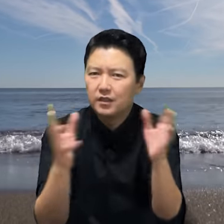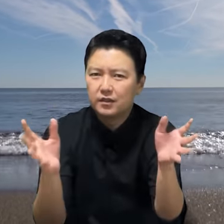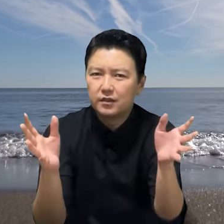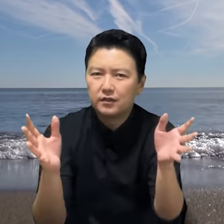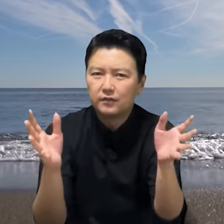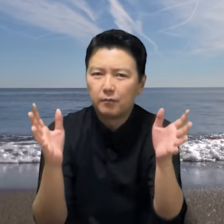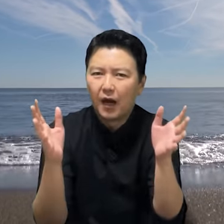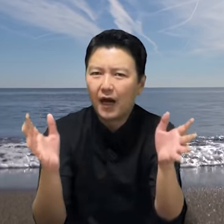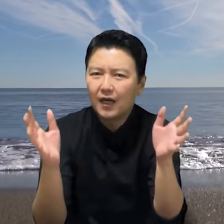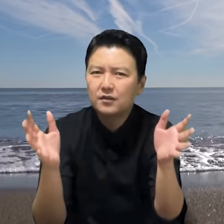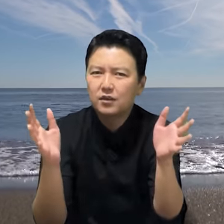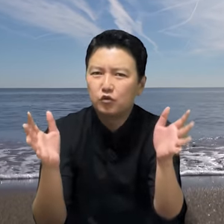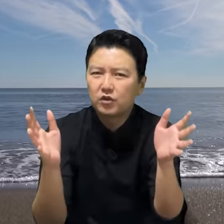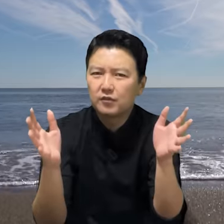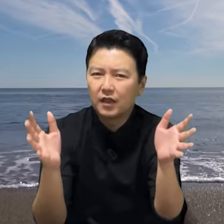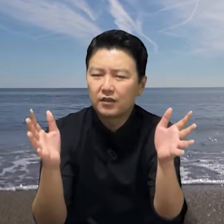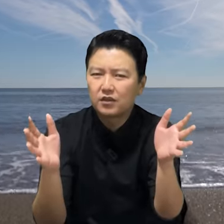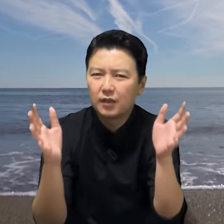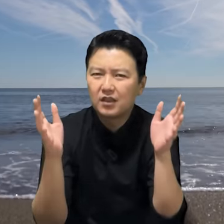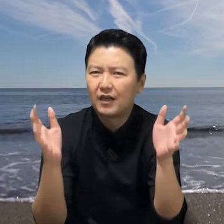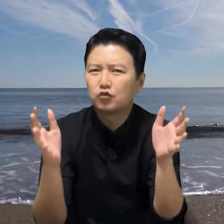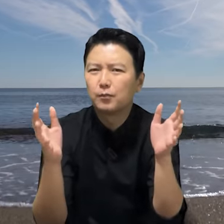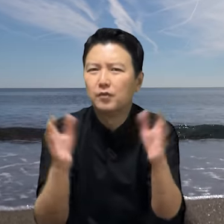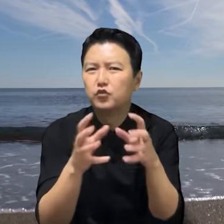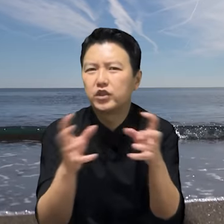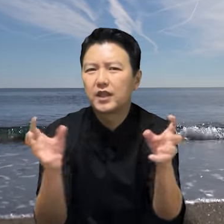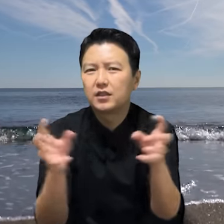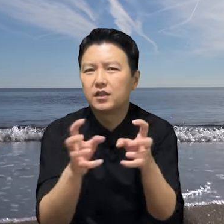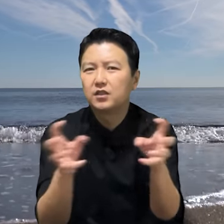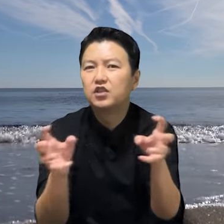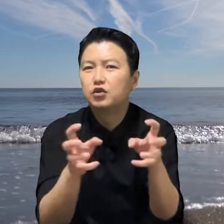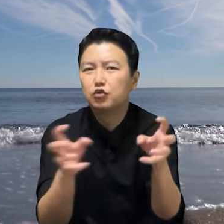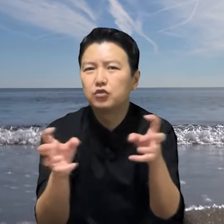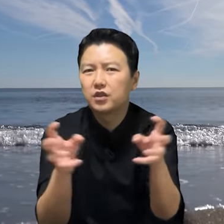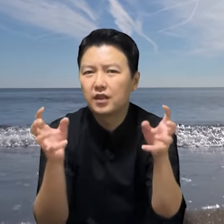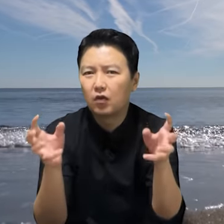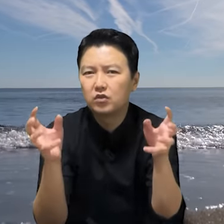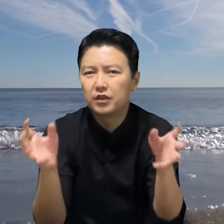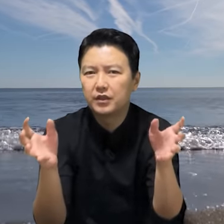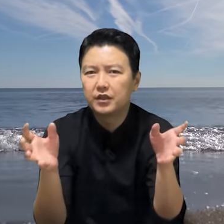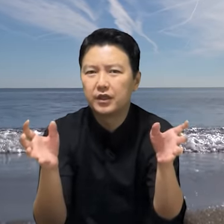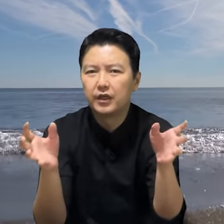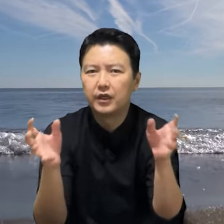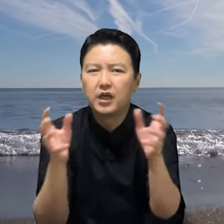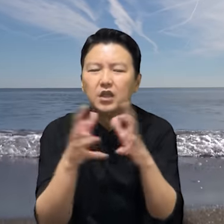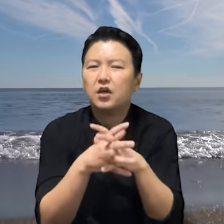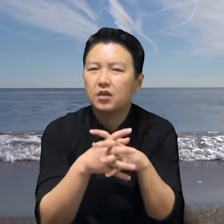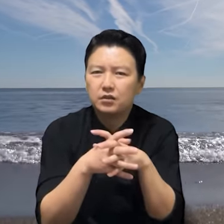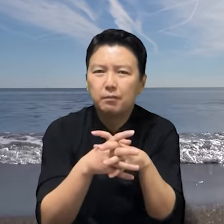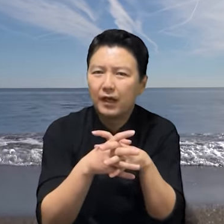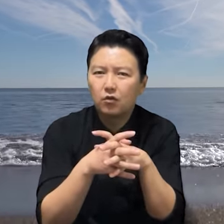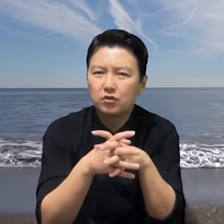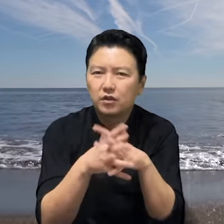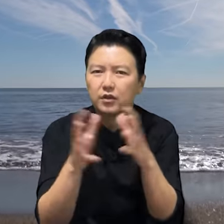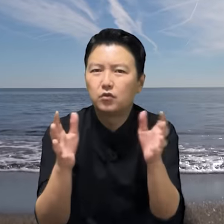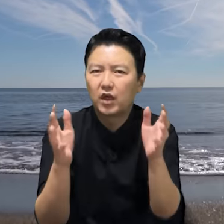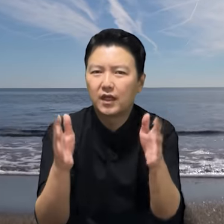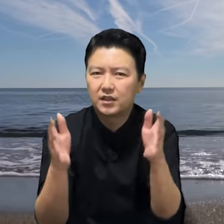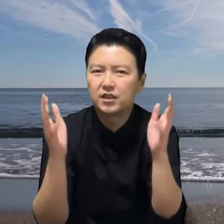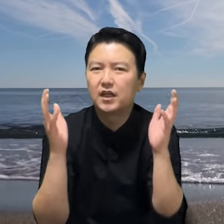일은 많은 의문점을 남겼지만 나중에 범죄자들의 진술서에 나오는 거였기에 더는 파고들어 연구할 가치가